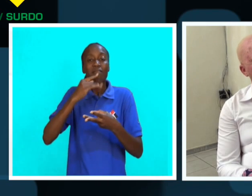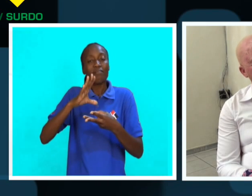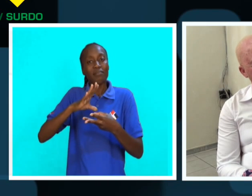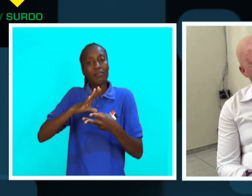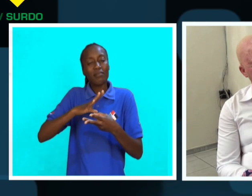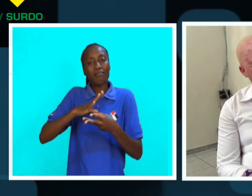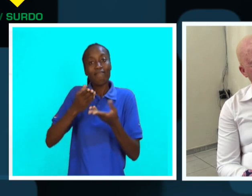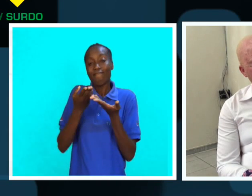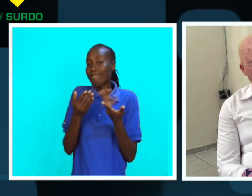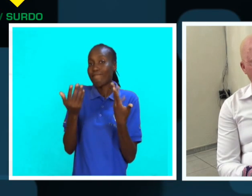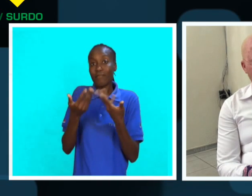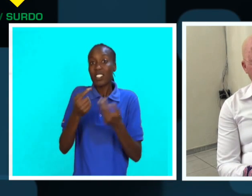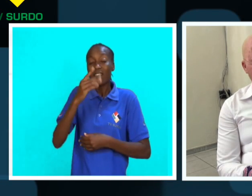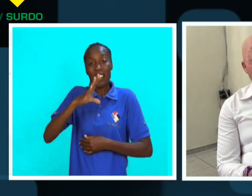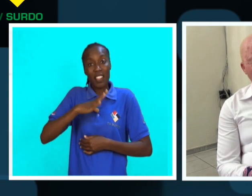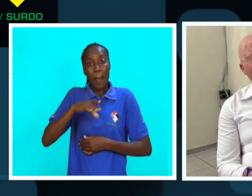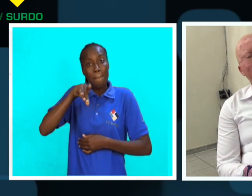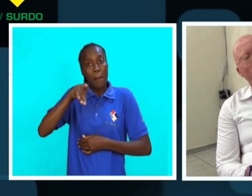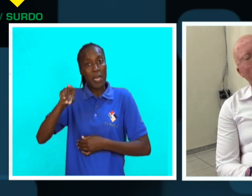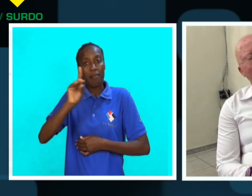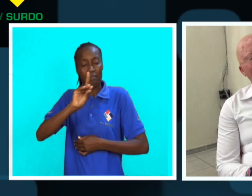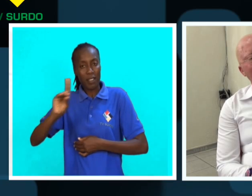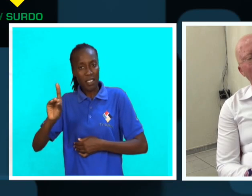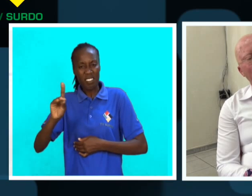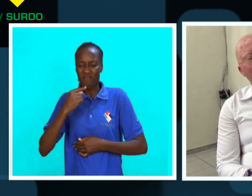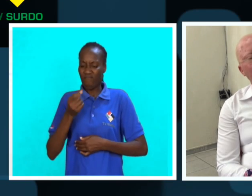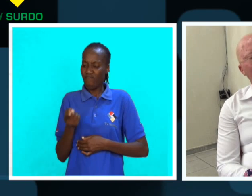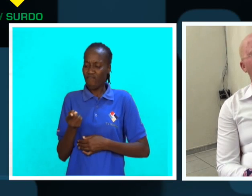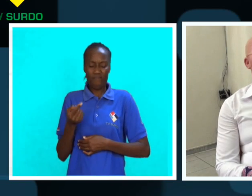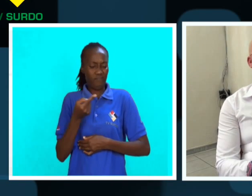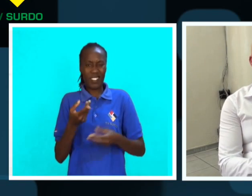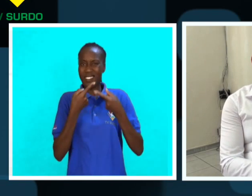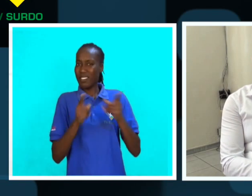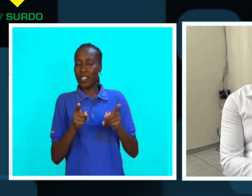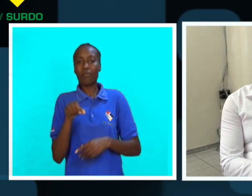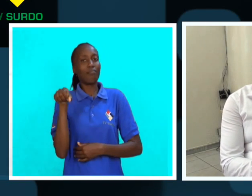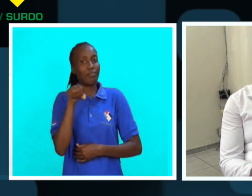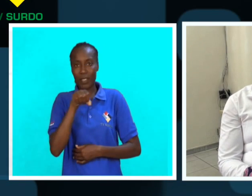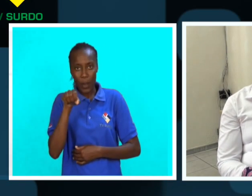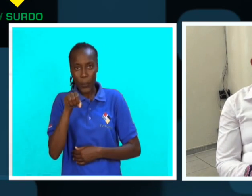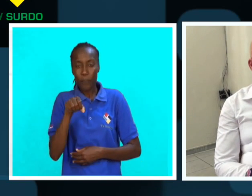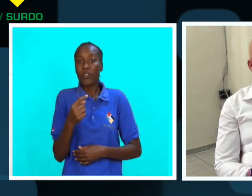conduzem. Portanto, não vai ser, com os protetores de deficiência, vai ser diferente.